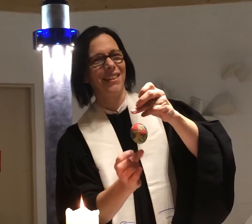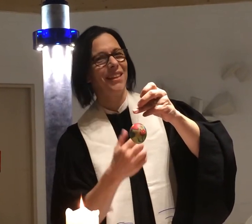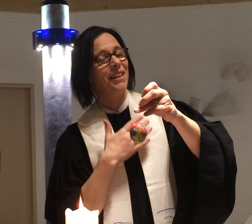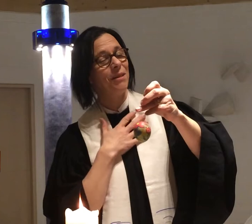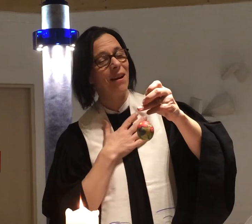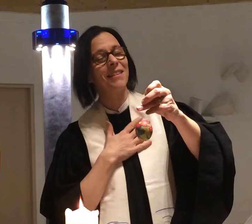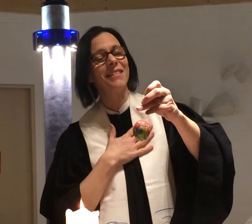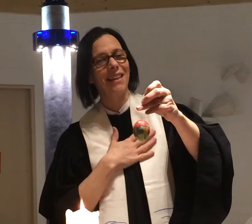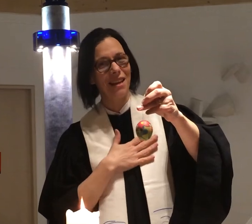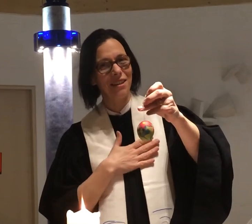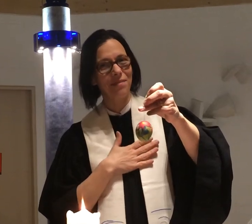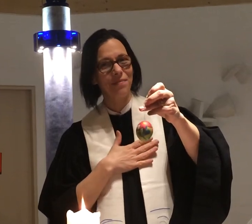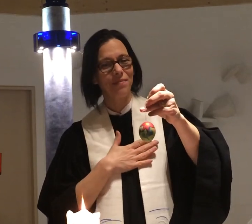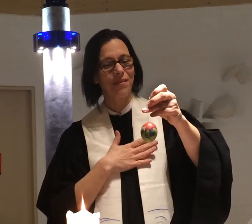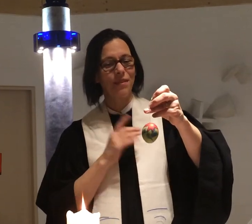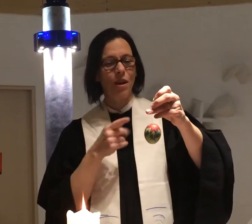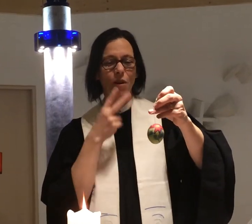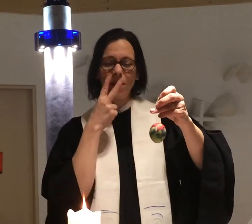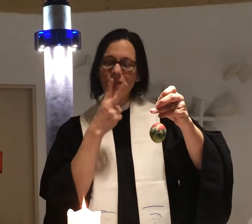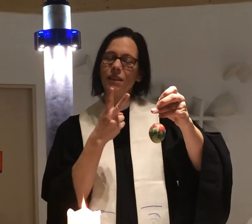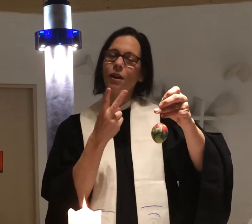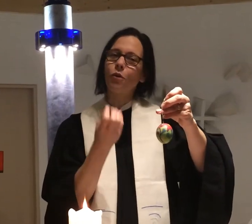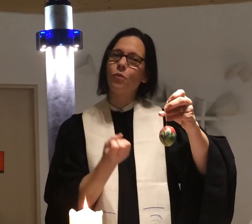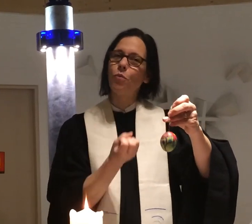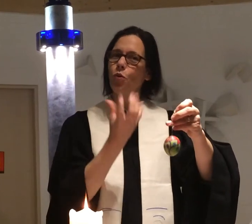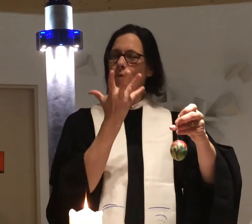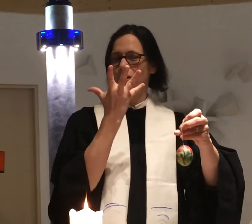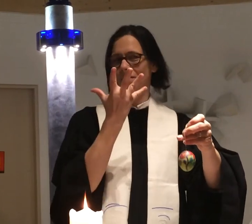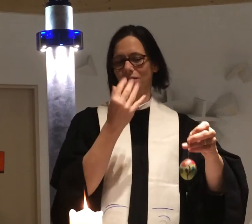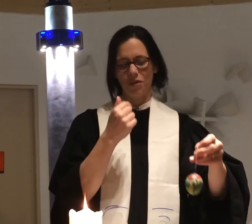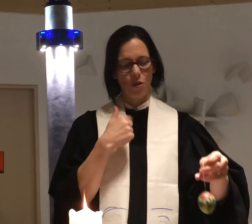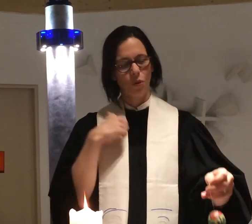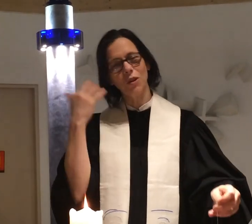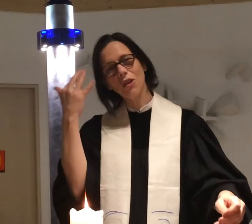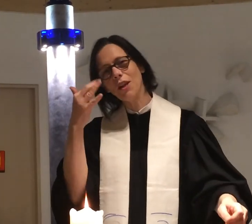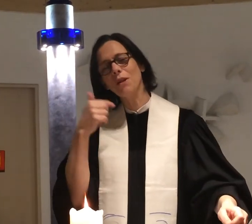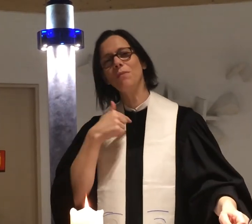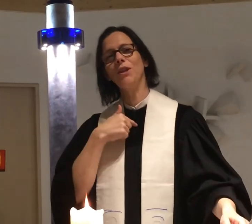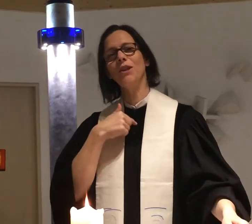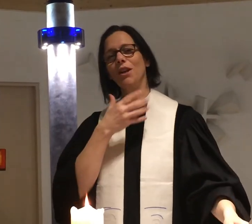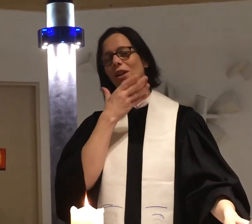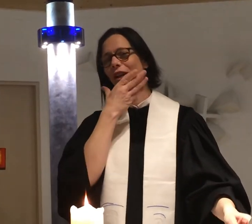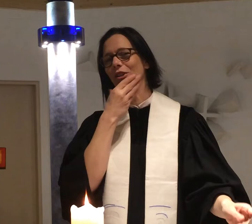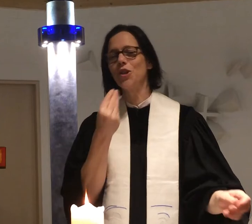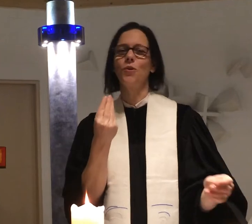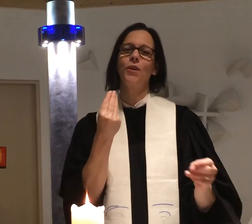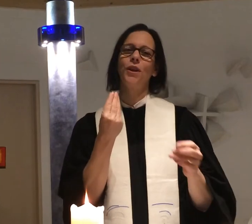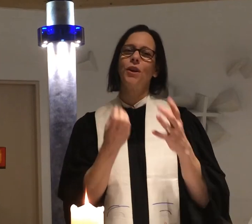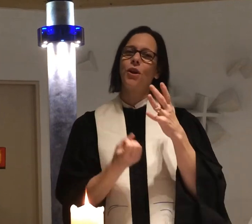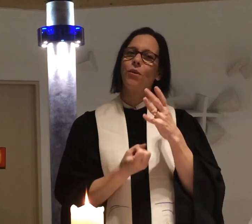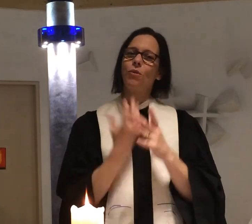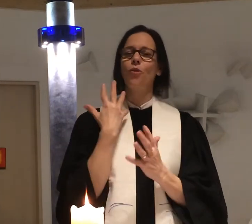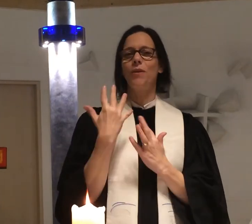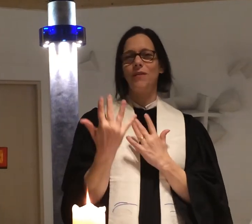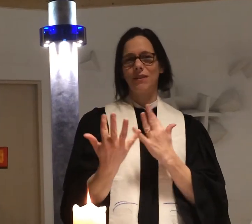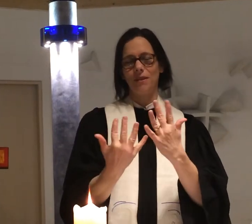Ich mag das sehr gerne, weil man sieht darauf Blumen. Und es erinnert mich an eine ganz schöne Blumenwiese.